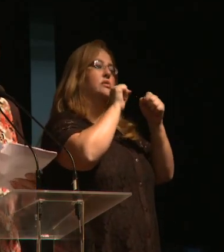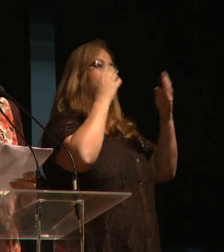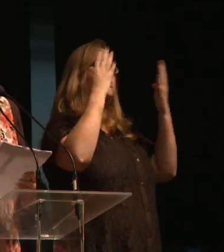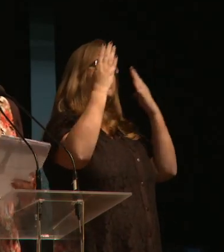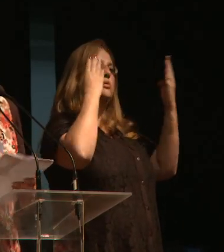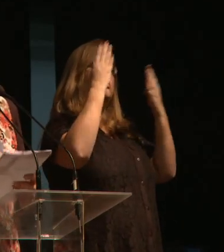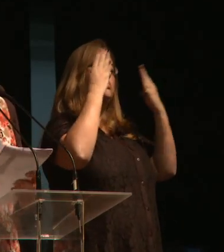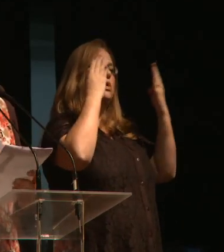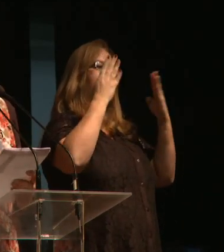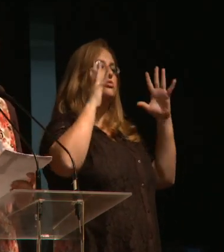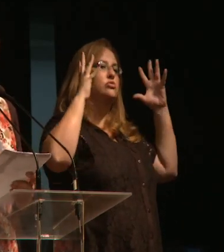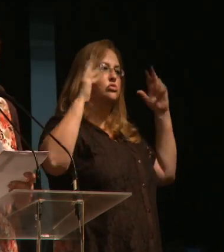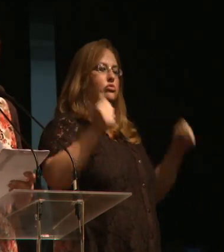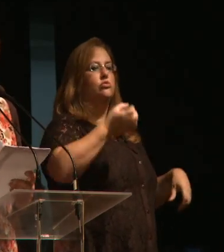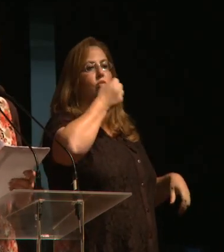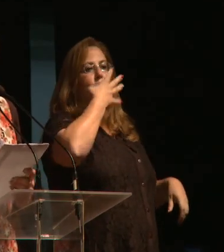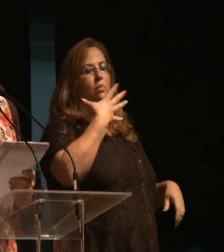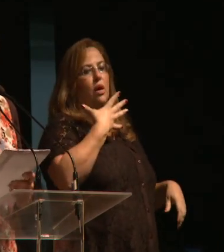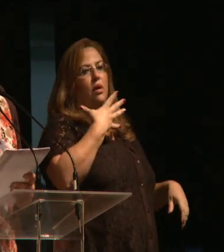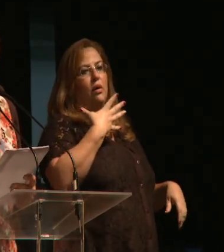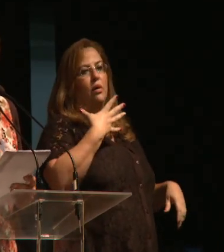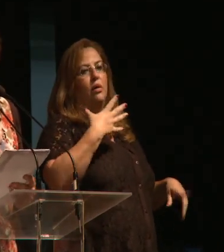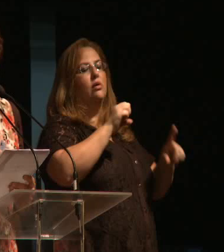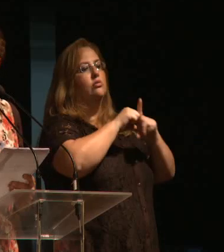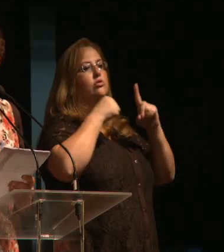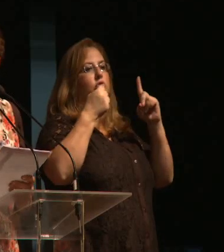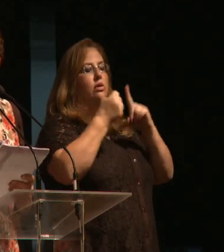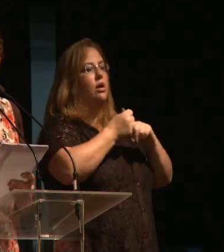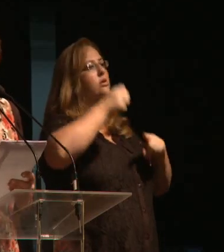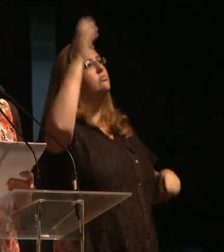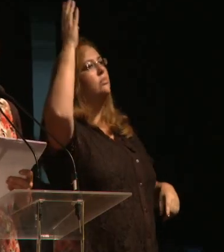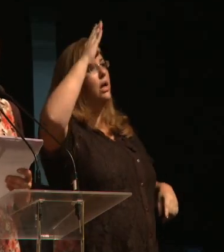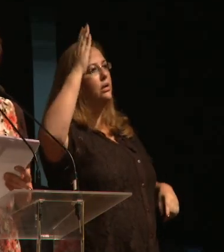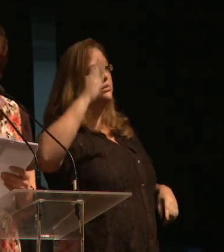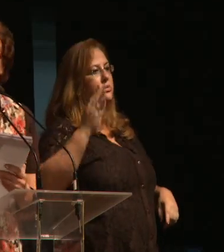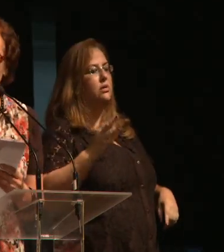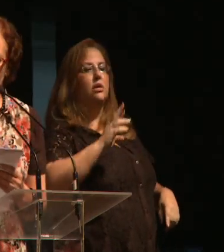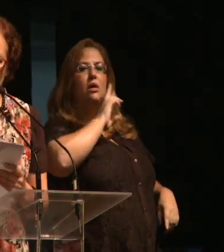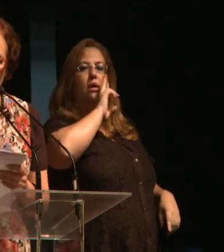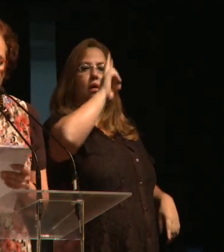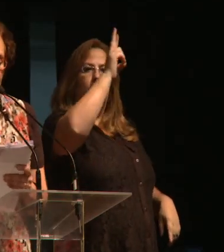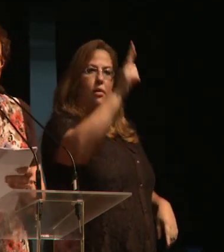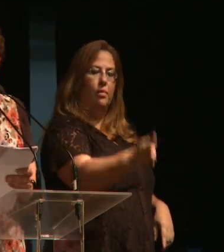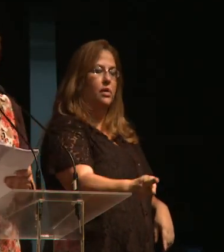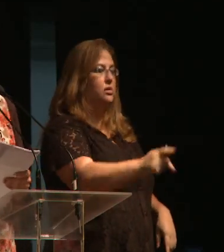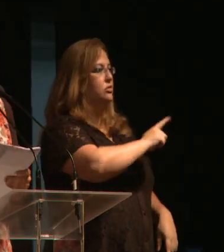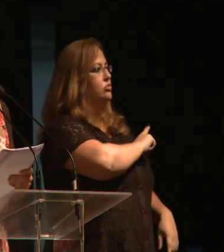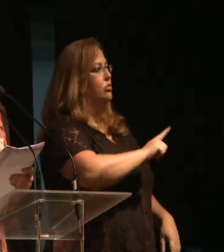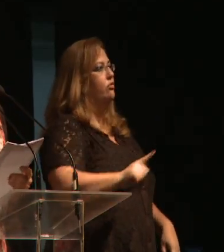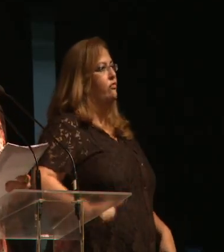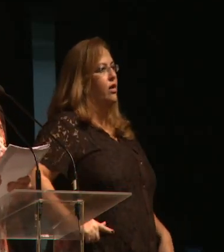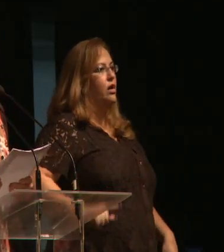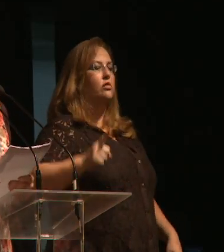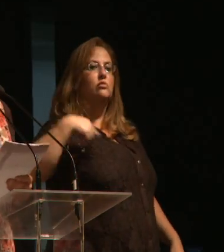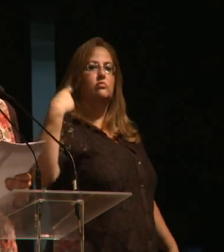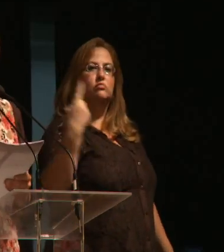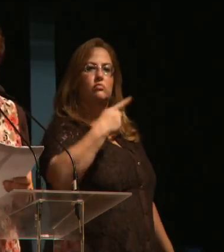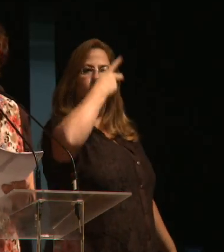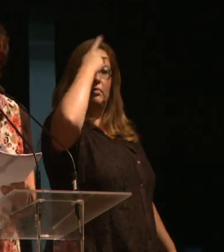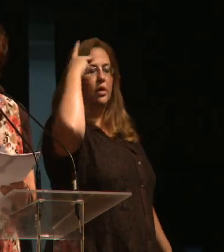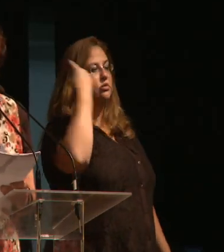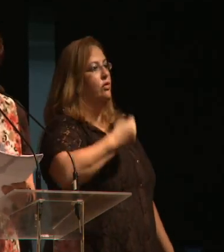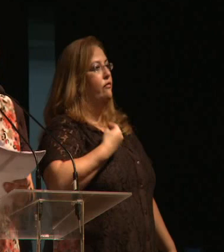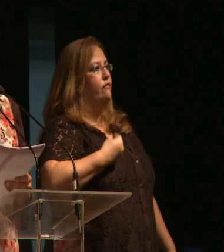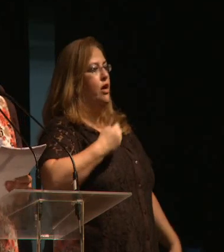psicologia para o bem comum. Sociedade brasileira, representantes do governo, nossa gente da